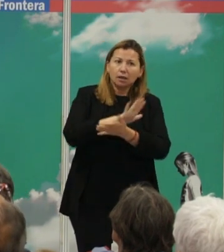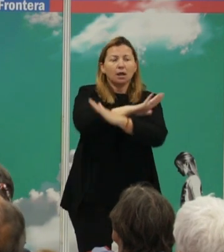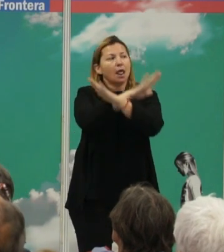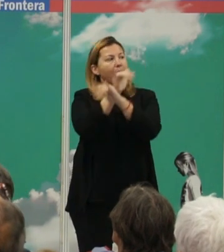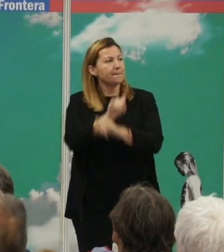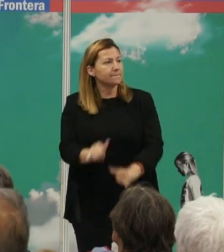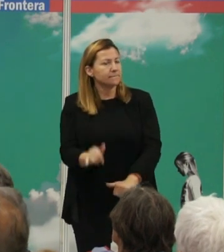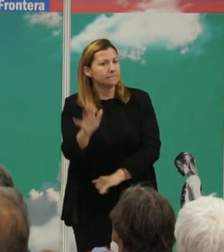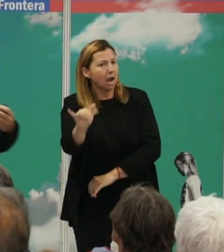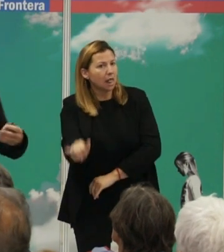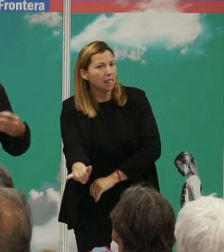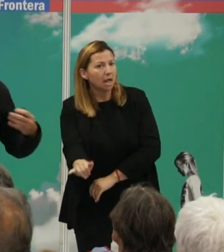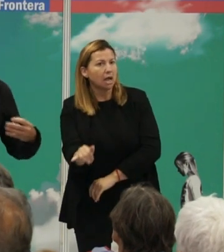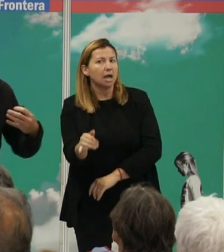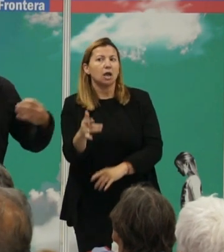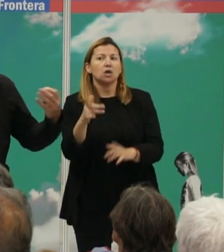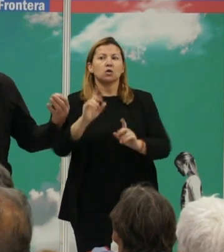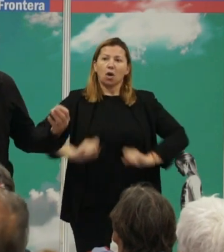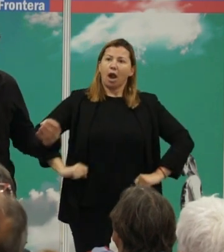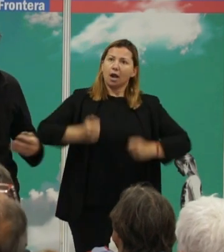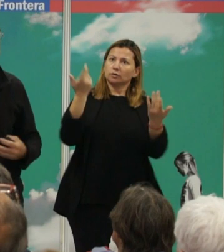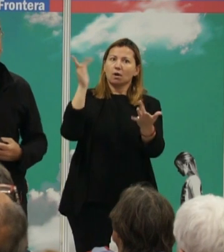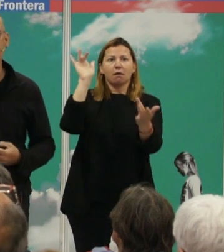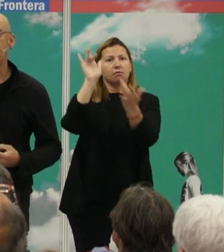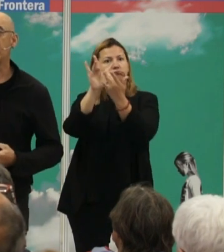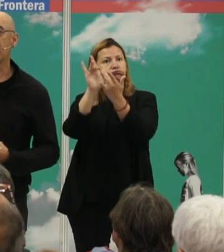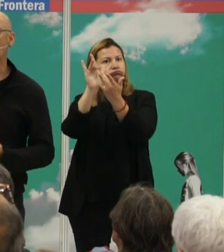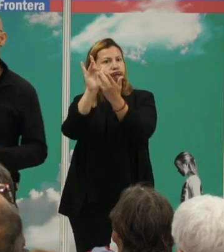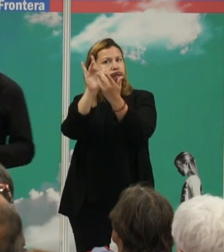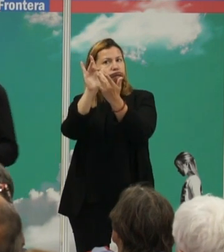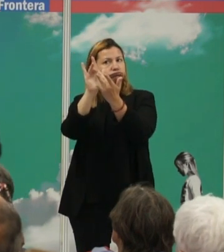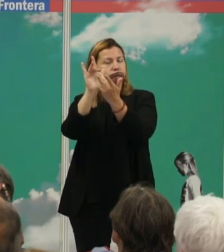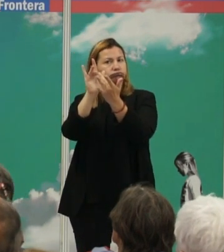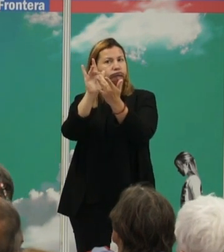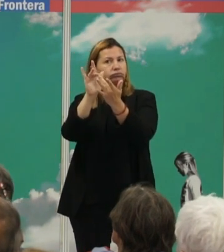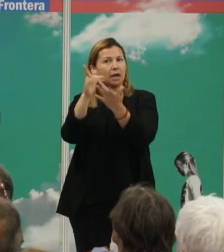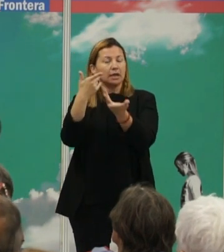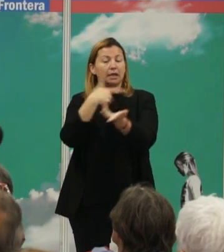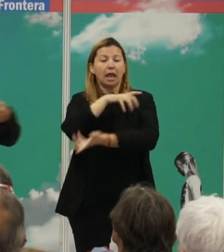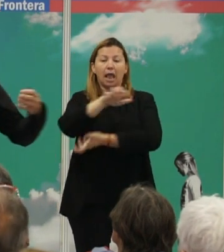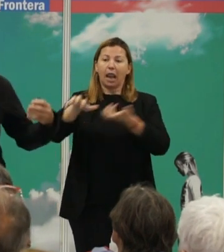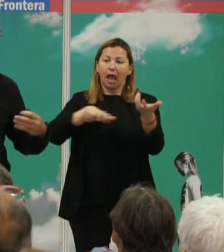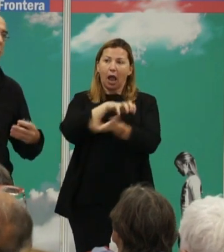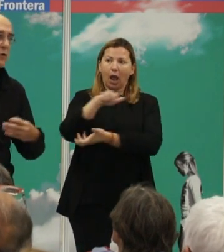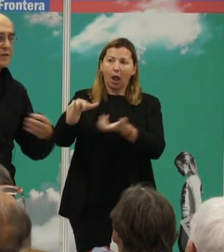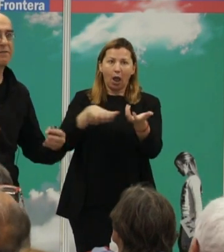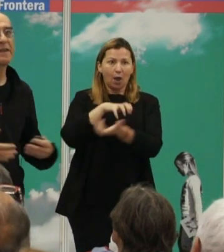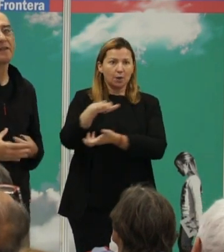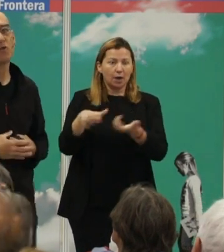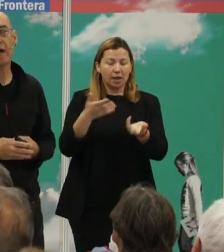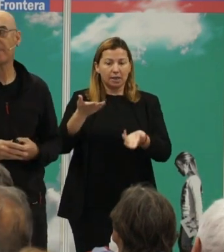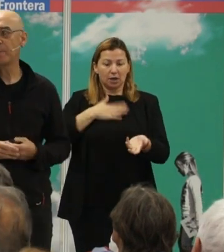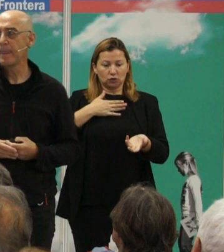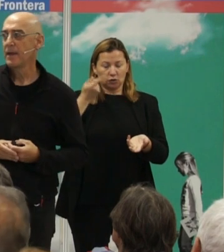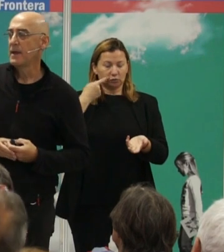con la naturaleza de forma bastante amable, y que lo que ha generado la violencia que todos experimentamos en nuestra